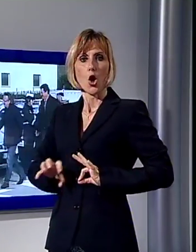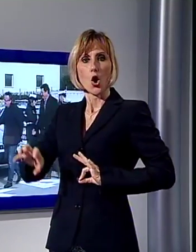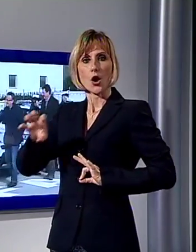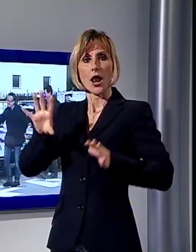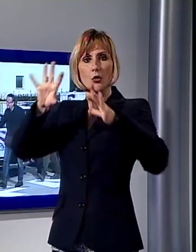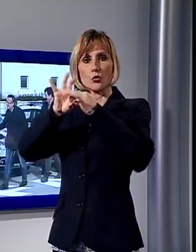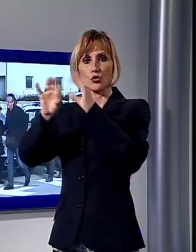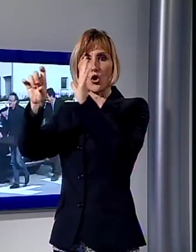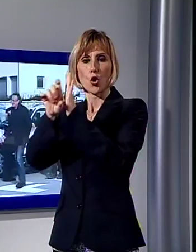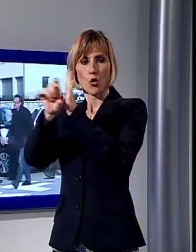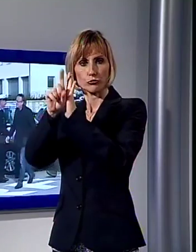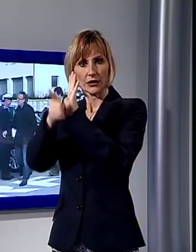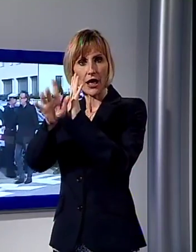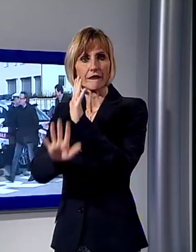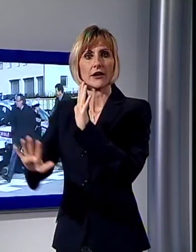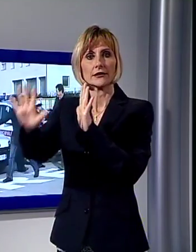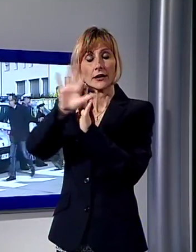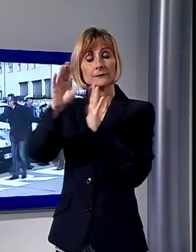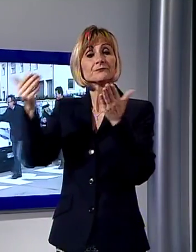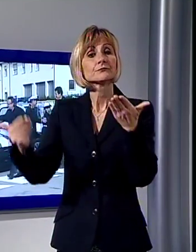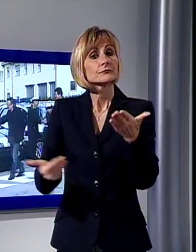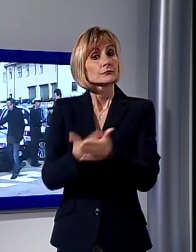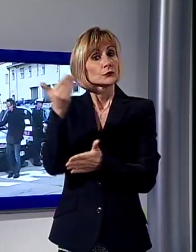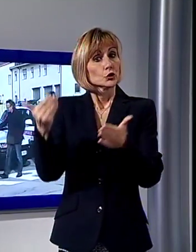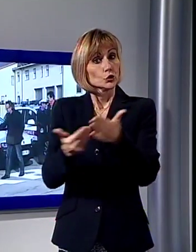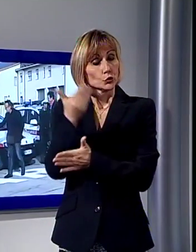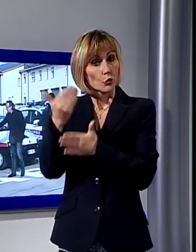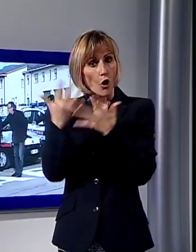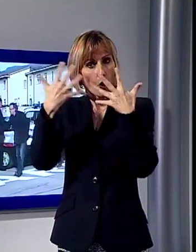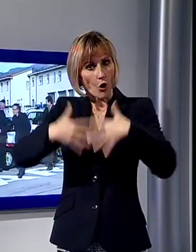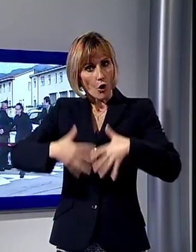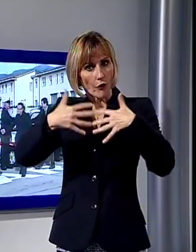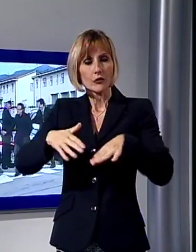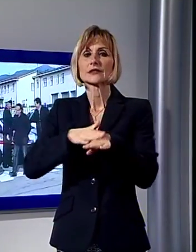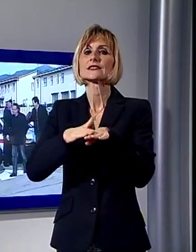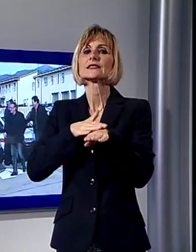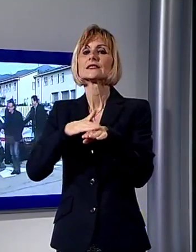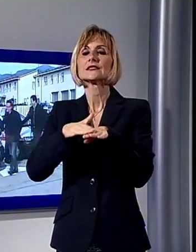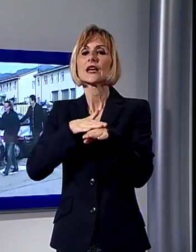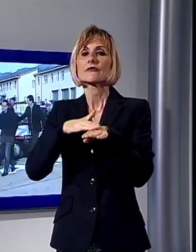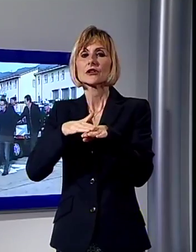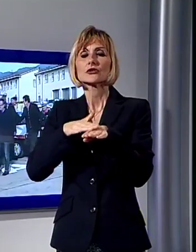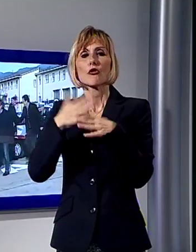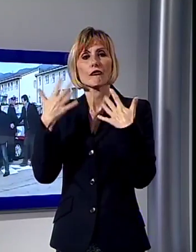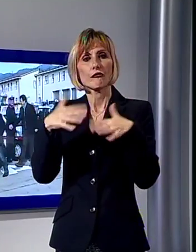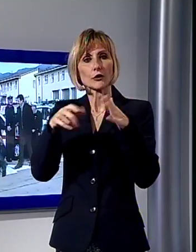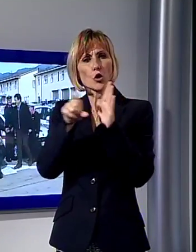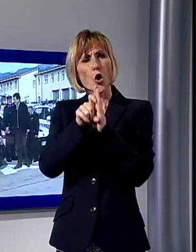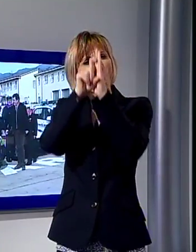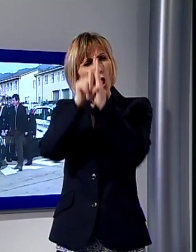Garfagnana. Secondo il nuovo assetto, adunque, ad oggi il servizio della Polizia Locale è svolto per tutti i comuni componente dell